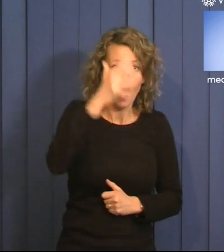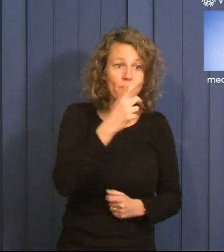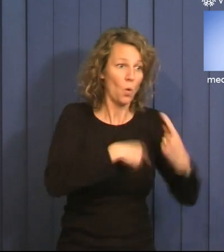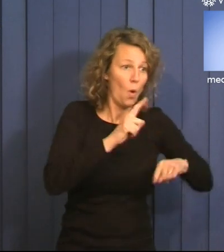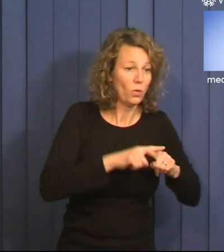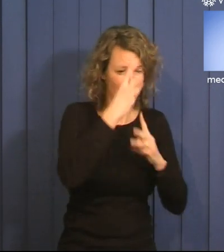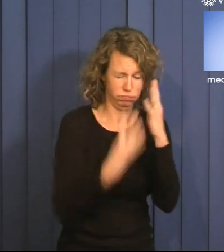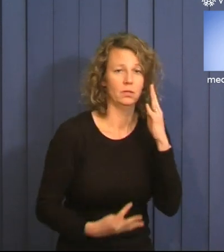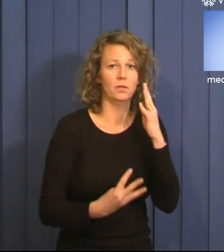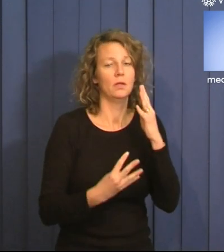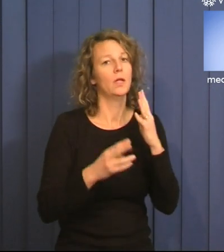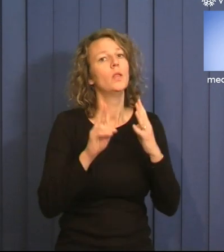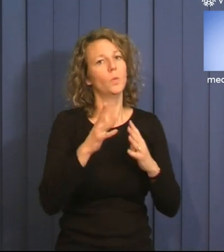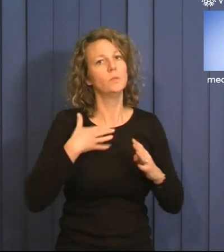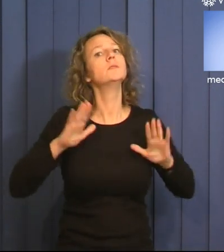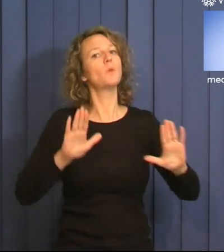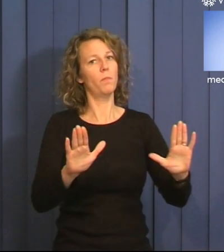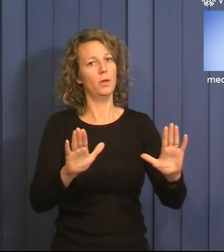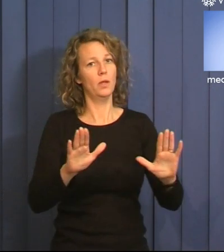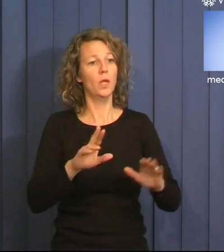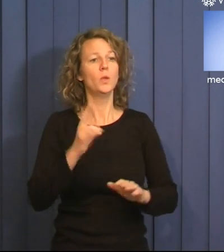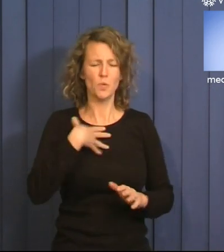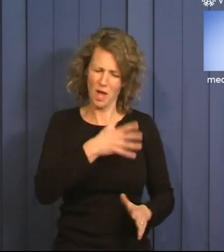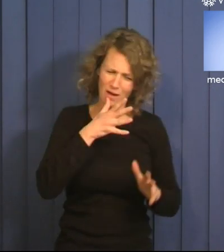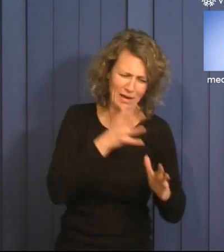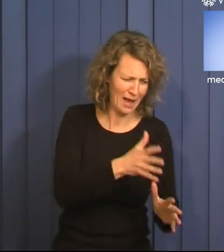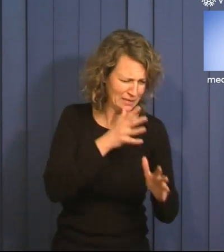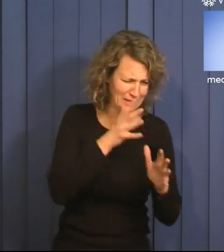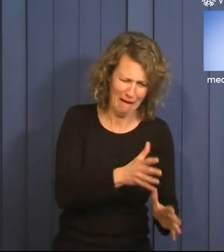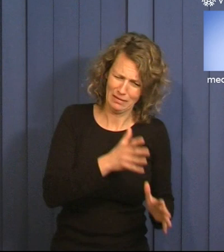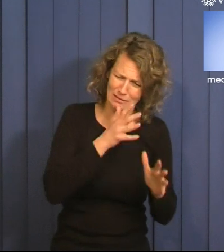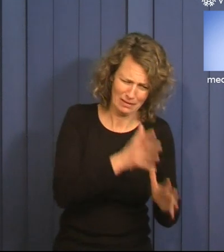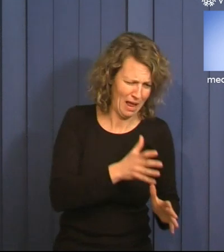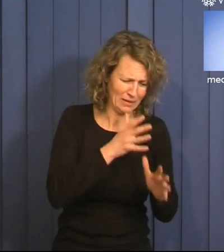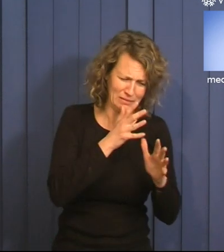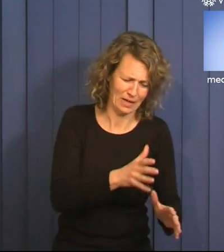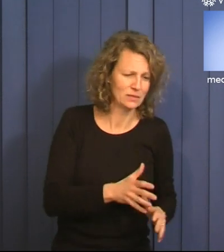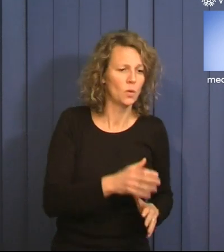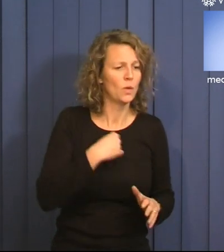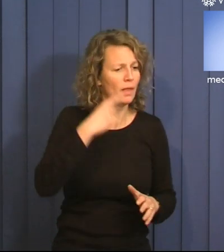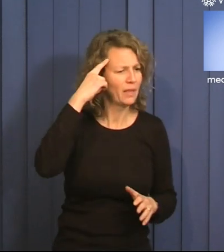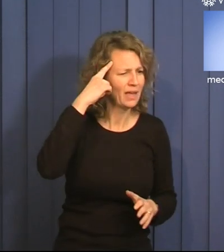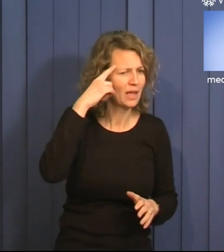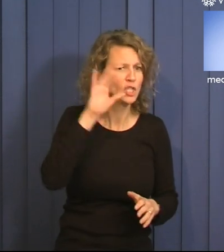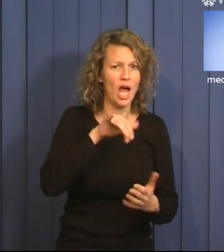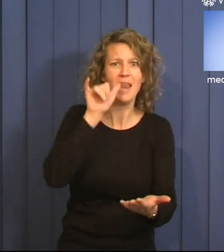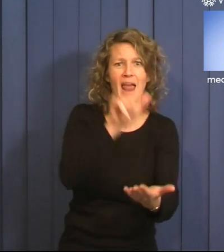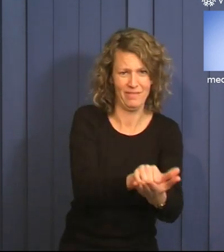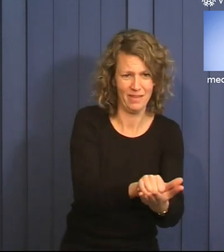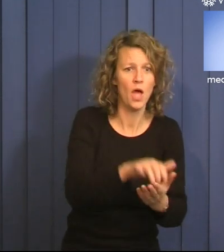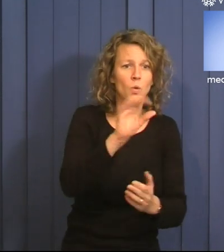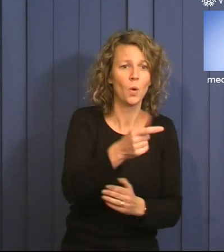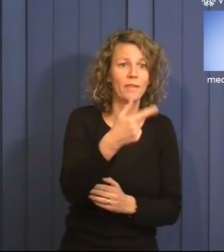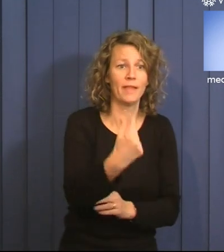mig. Nu ligger jag krökt som en ostbåge över den vita tronen och tänker på tv-inslagen som ska filmas när jag